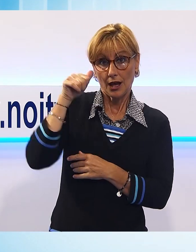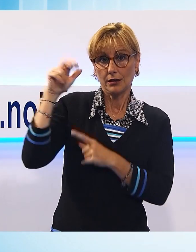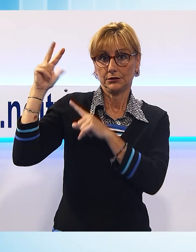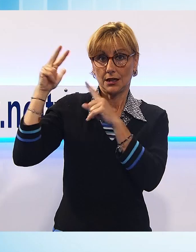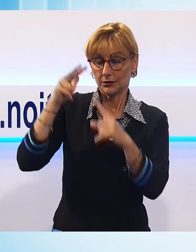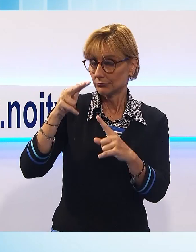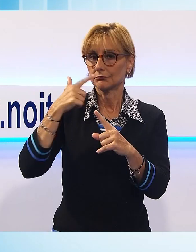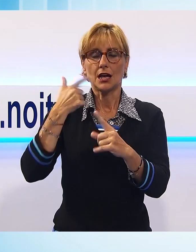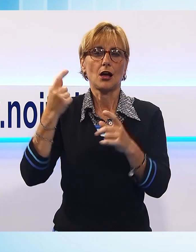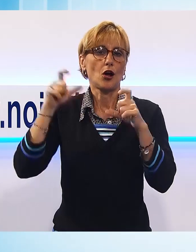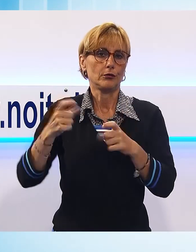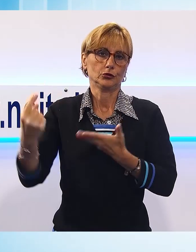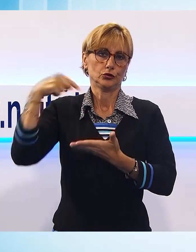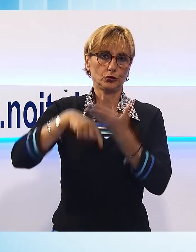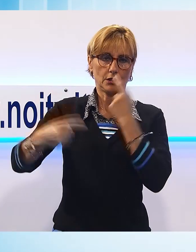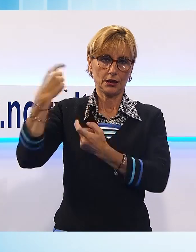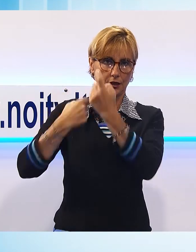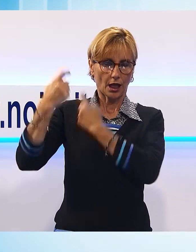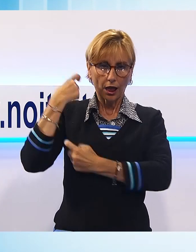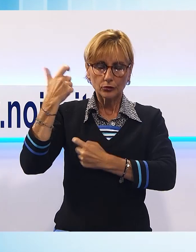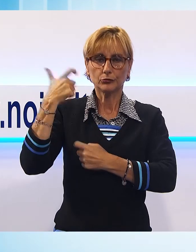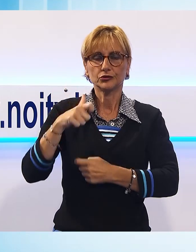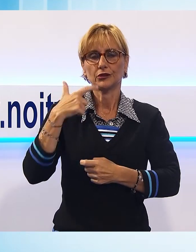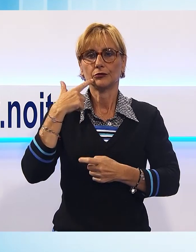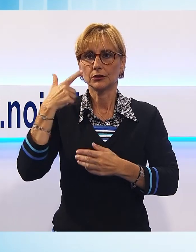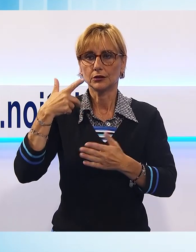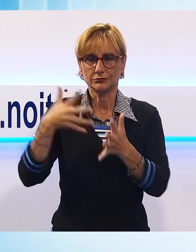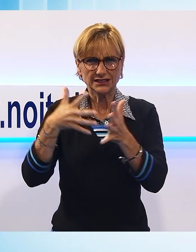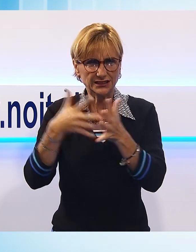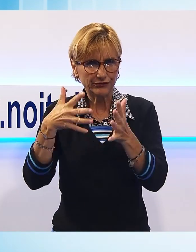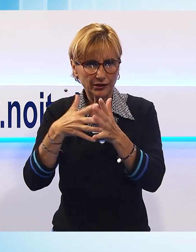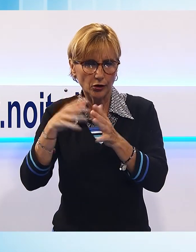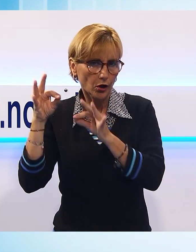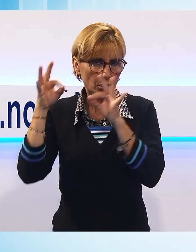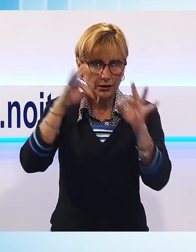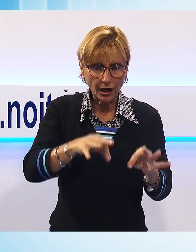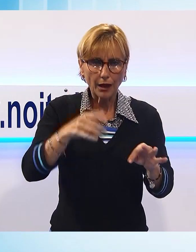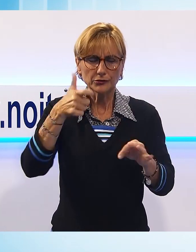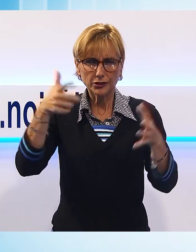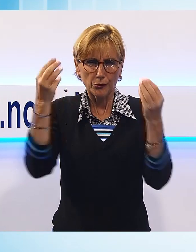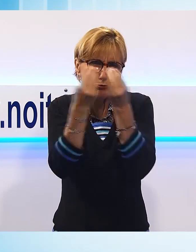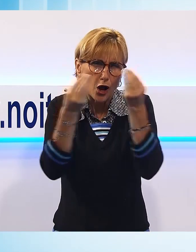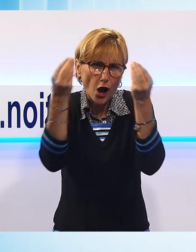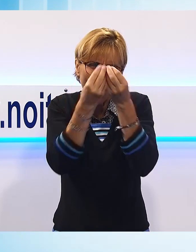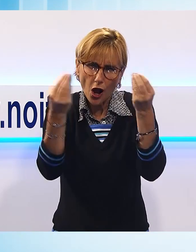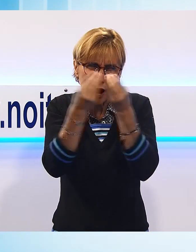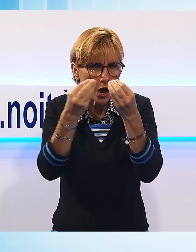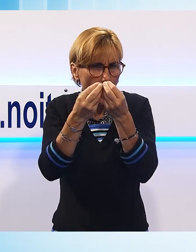raggiungere la zona dell'evento che si trovava dopo la strada, almeno 200 metri dentro un fitto bosco.